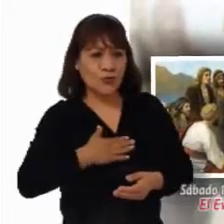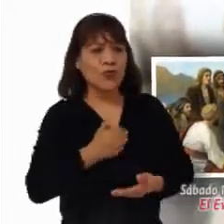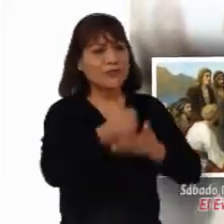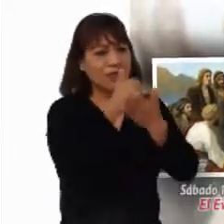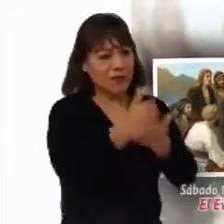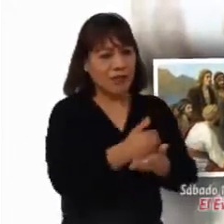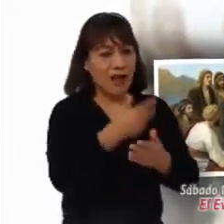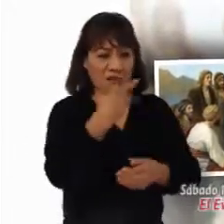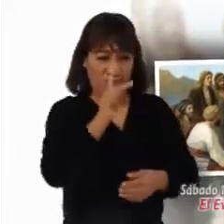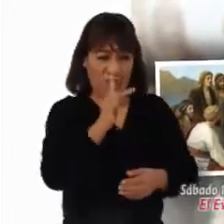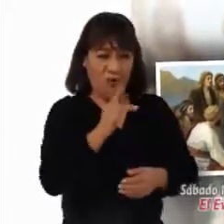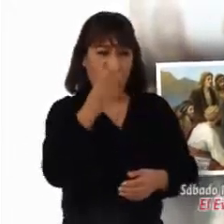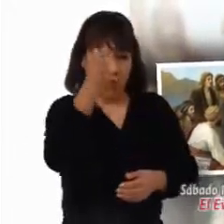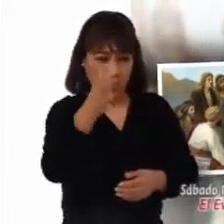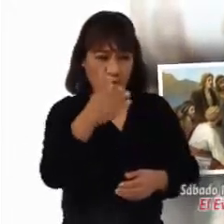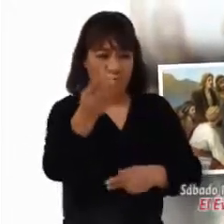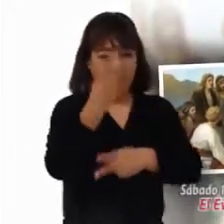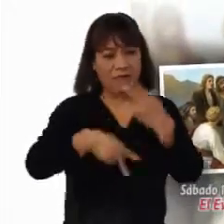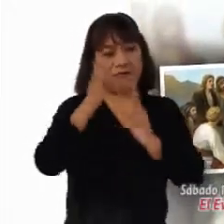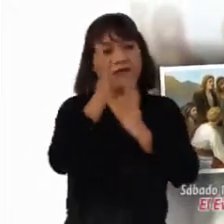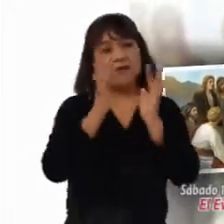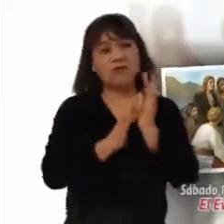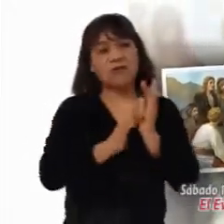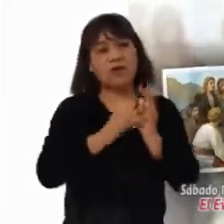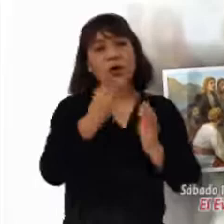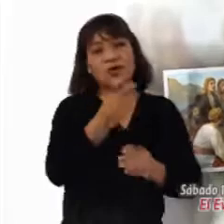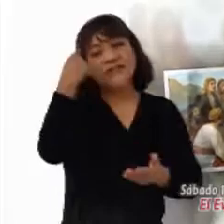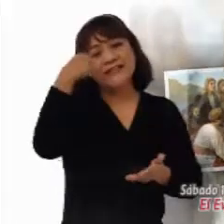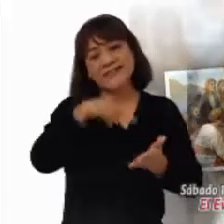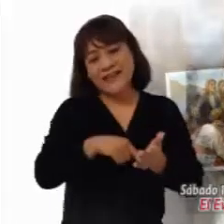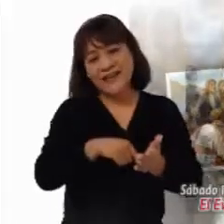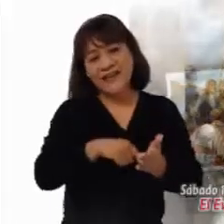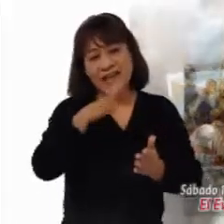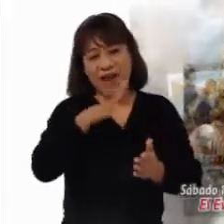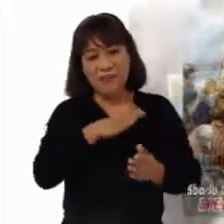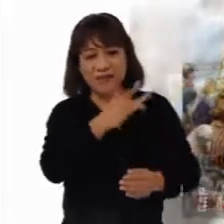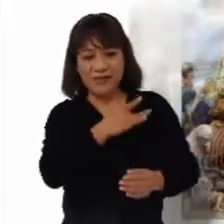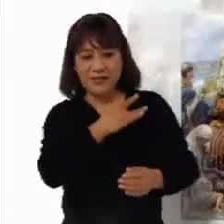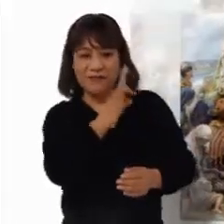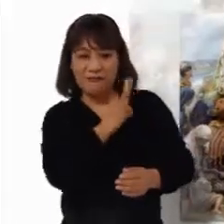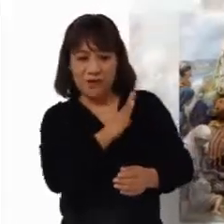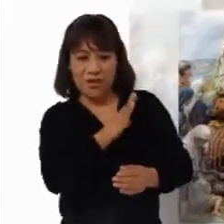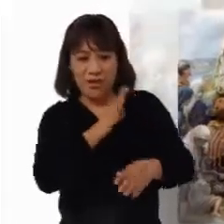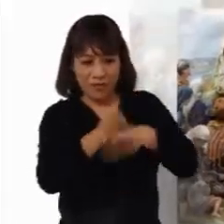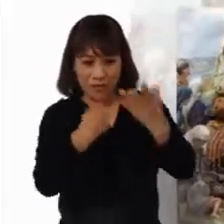pero cuando venga el Hijo del Hombre, ¿creen que encontrará fe sobre la tierra?